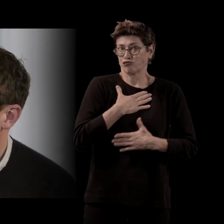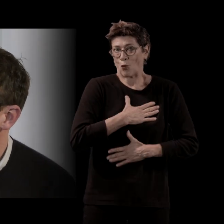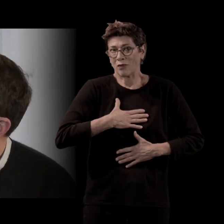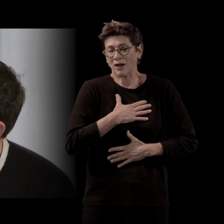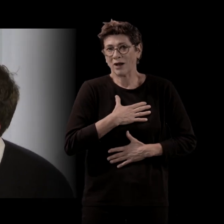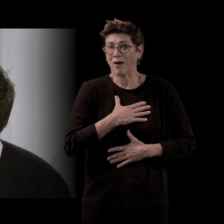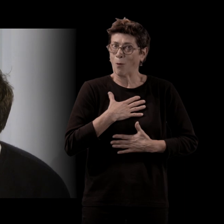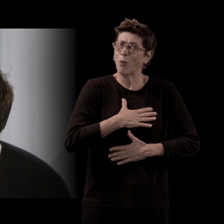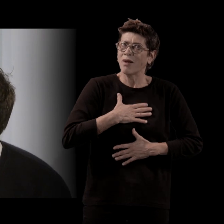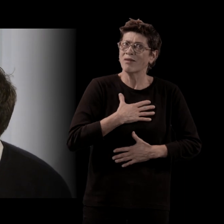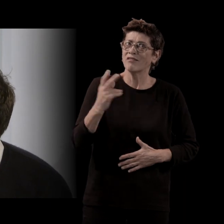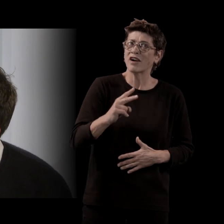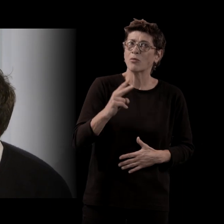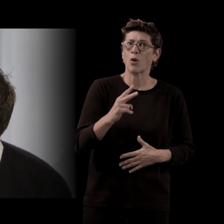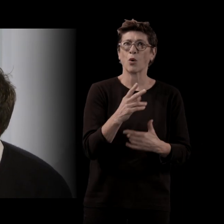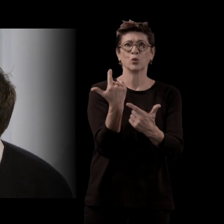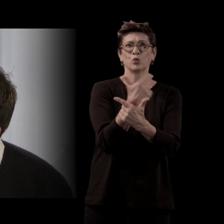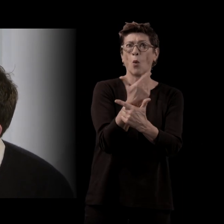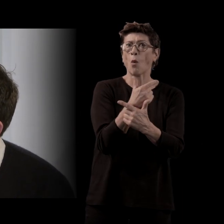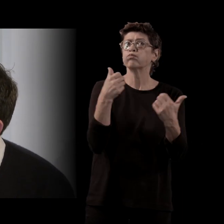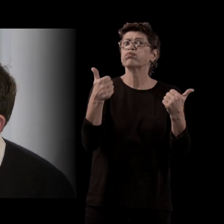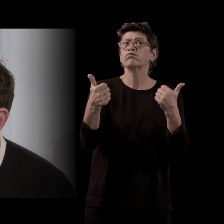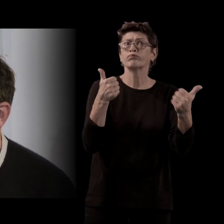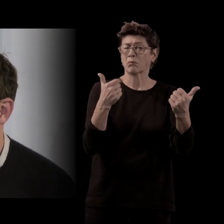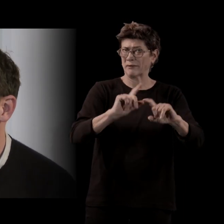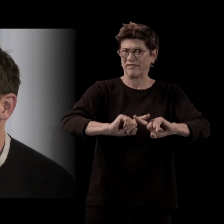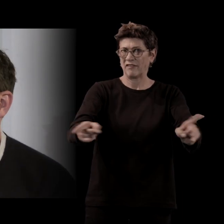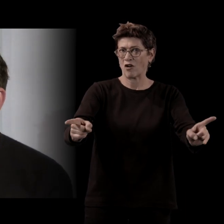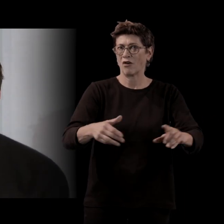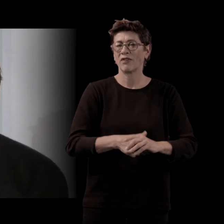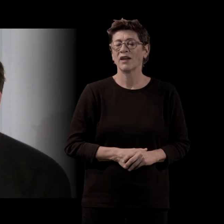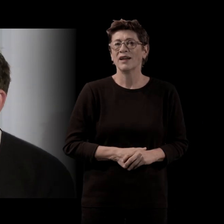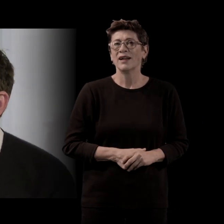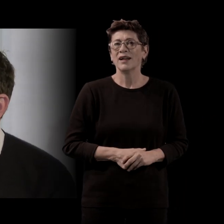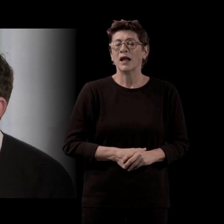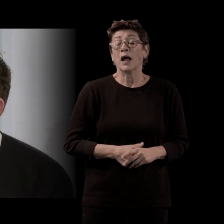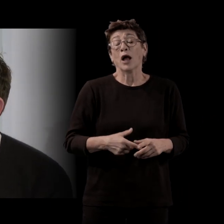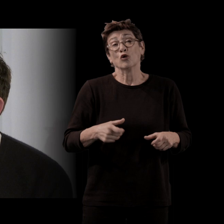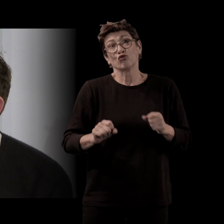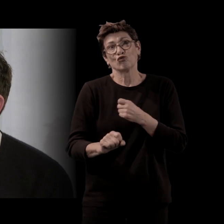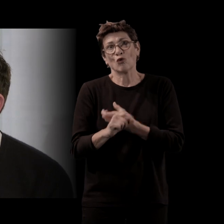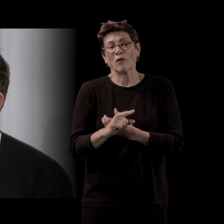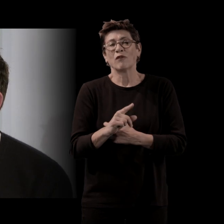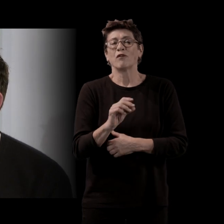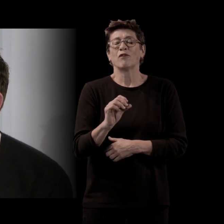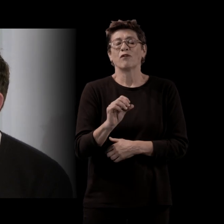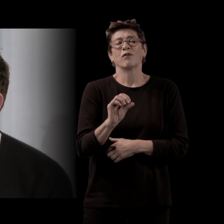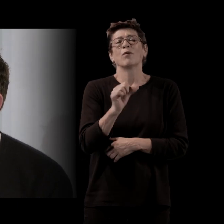vraiment ravi. Les deux étaient géniales et très différentes. À ceci près que la première qui s'est jouée